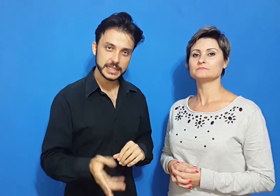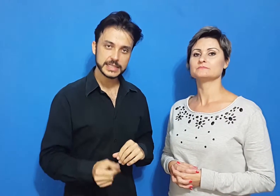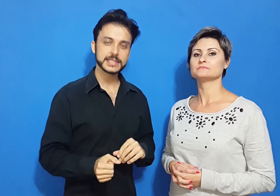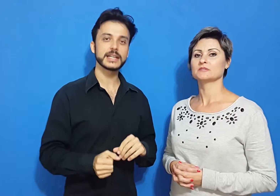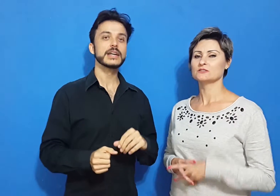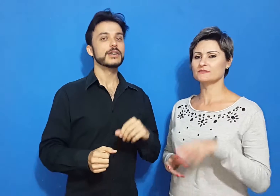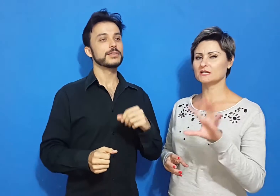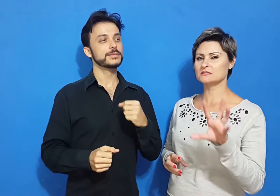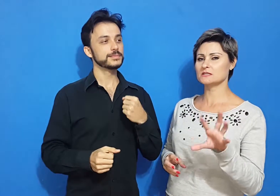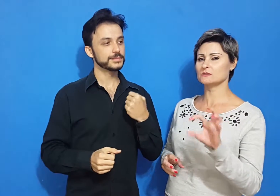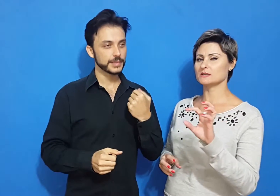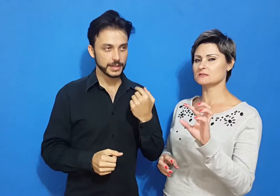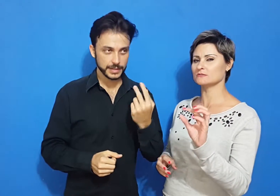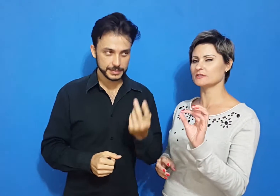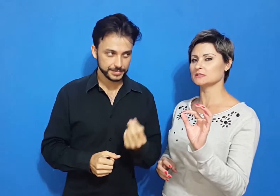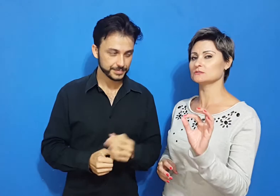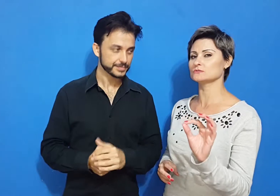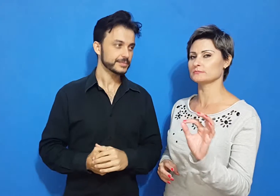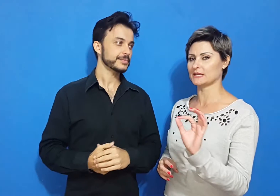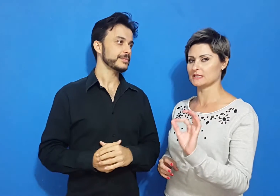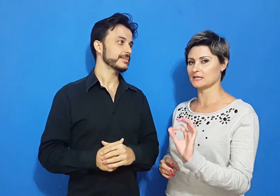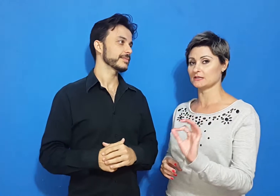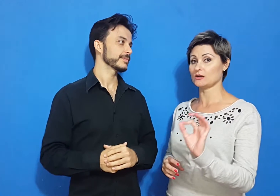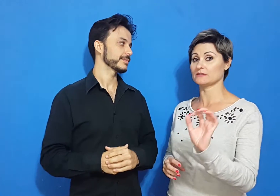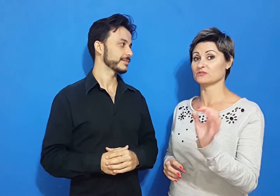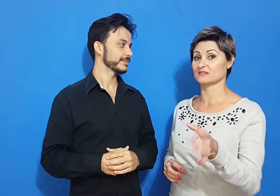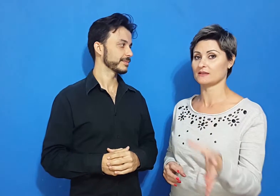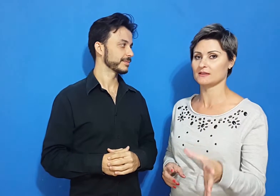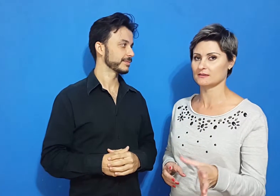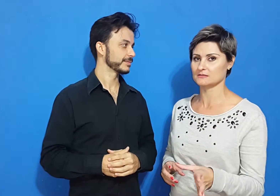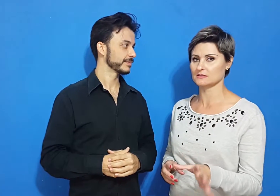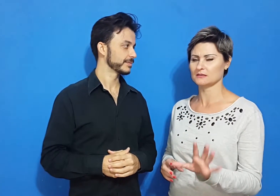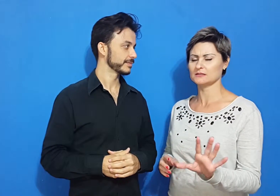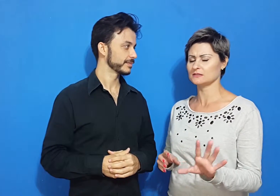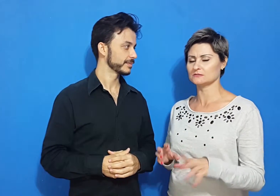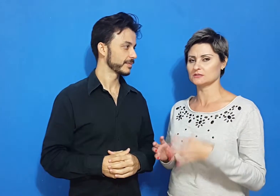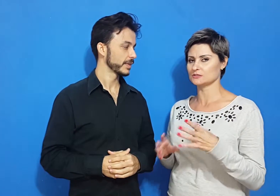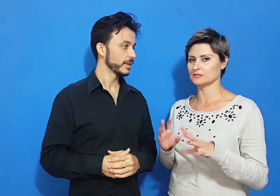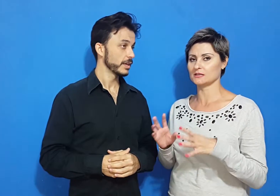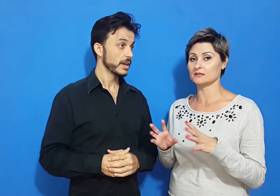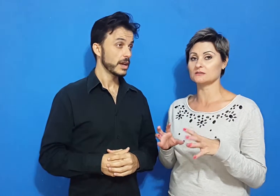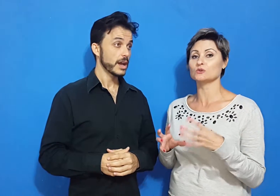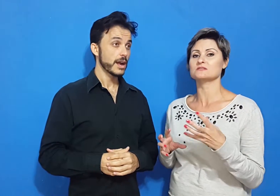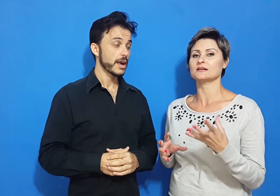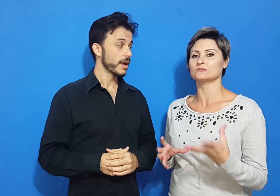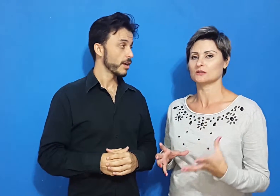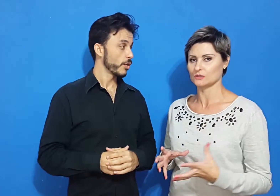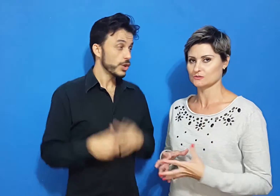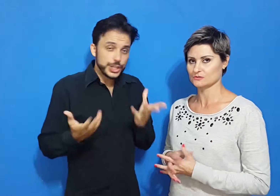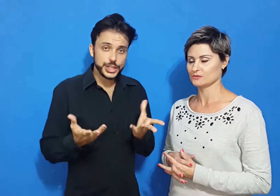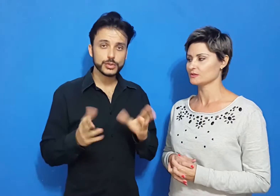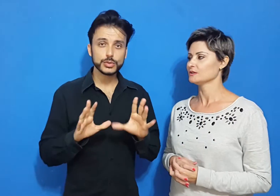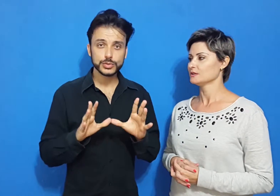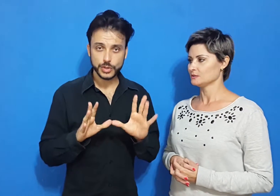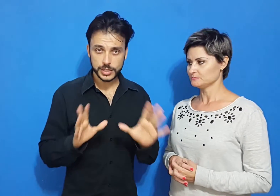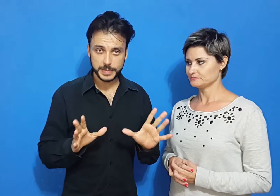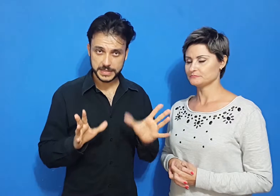dança. Devagarzinho, mas não falando pra ele, olha, você tem que dançar. Não, deixa ele gostar do negócio. Hoje em dia, todos nós